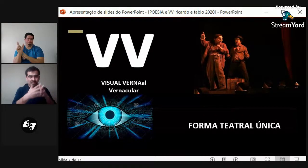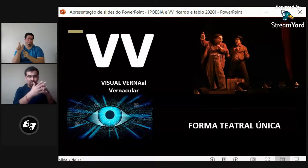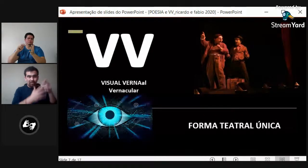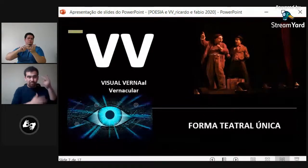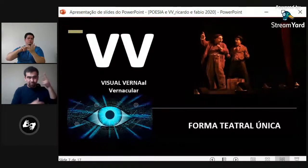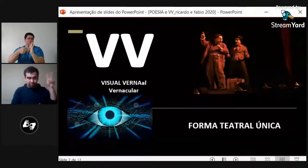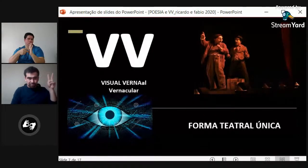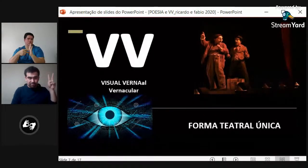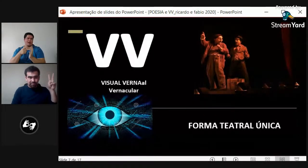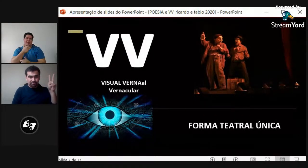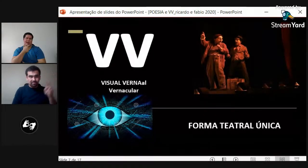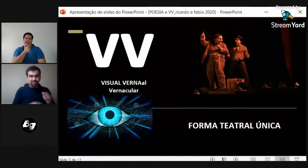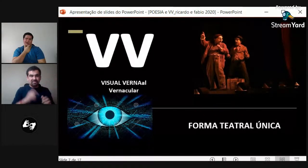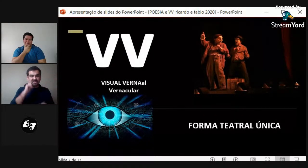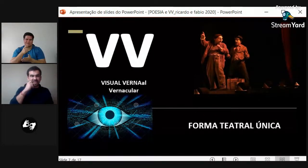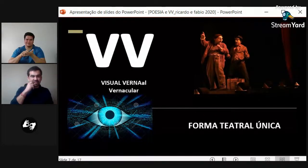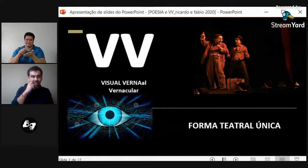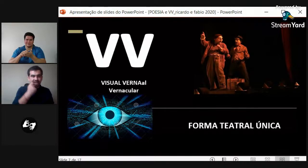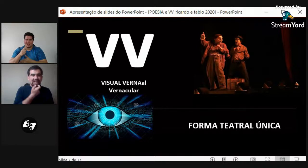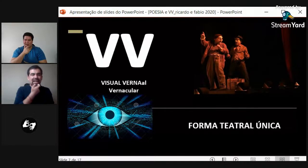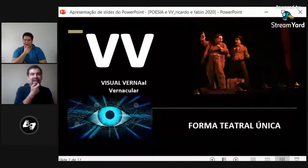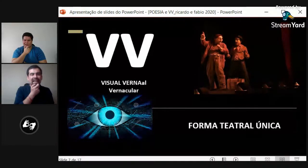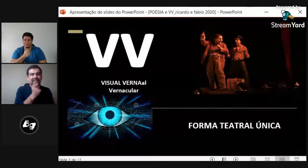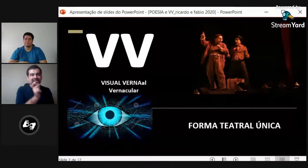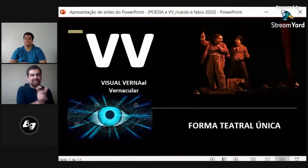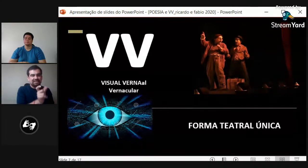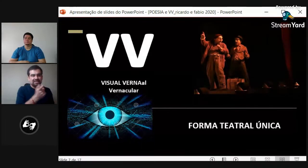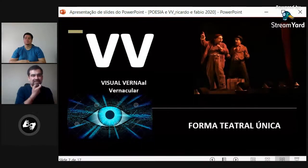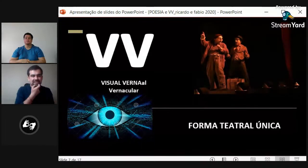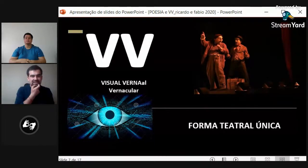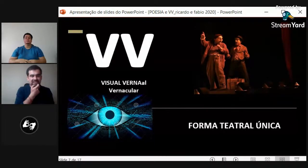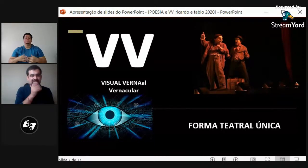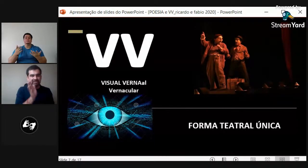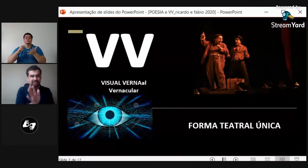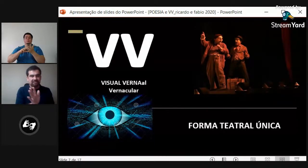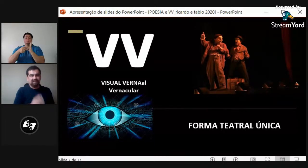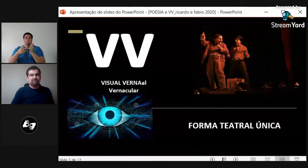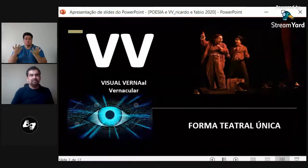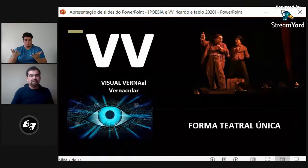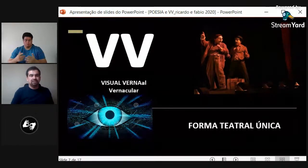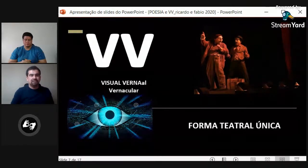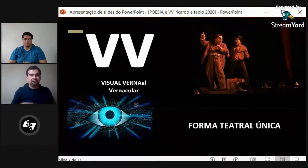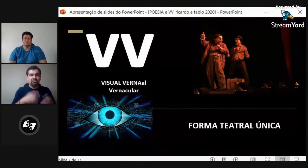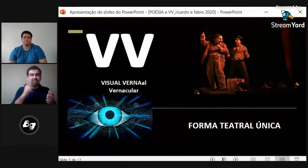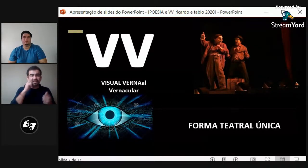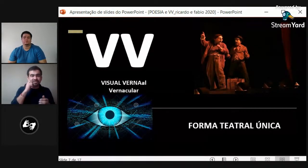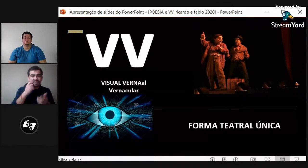Ahora les voy a explicar. Bueno, esta palabra se acuña en Estados Unidos. Surge desde el inglés.